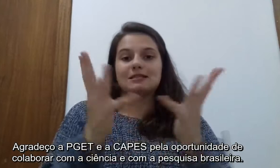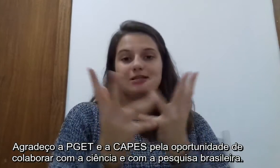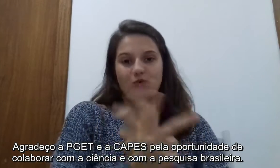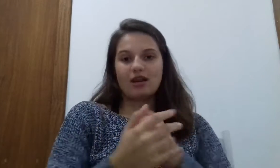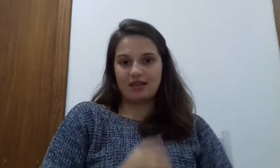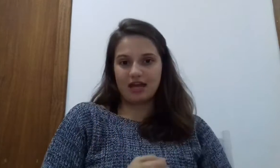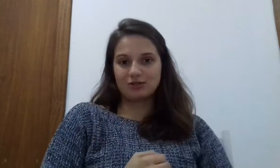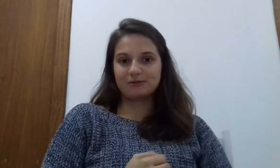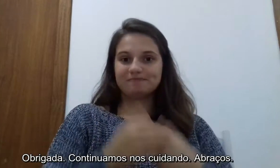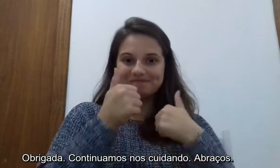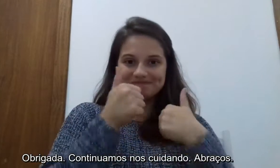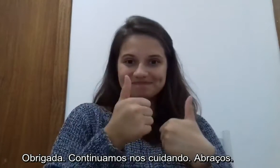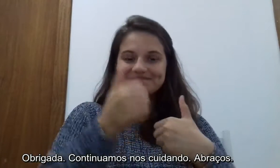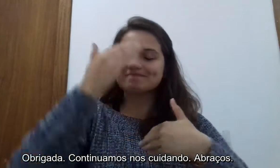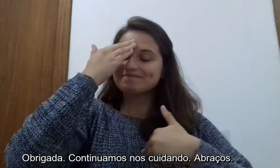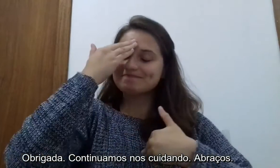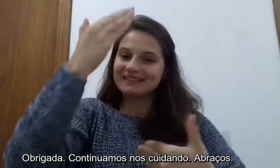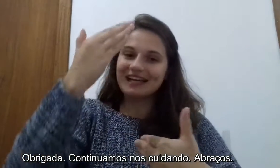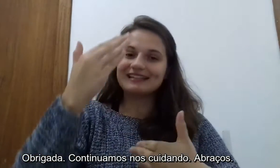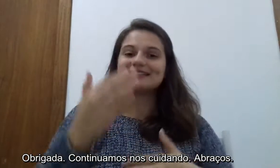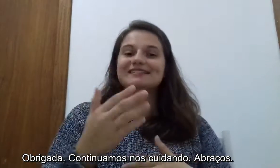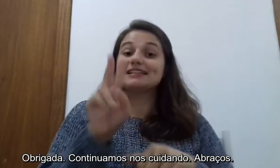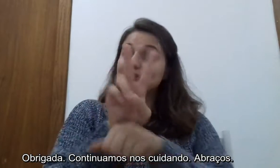Obrigada, continuamos nos cuidando. Abraços! Abraços!